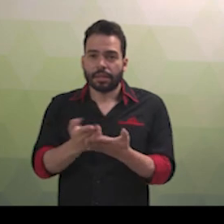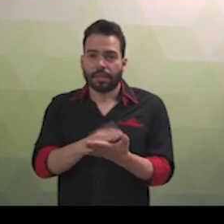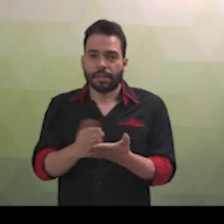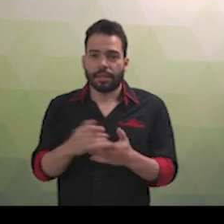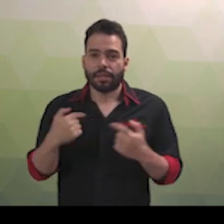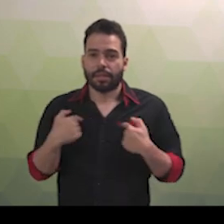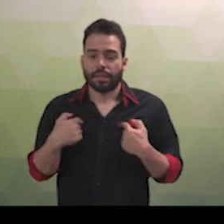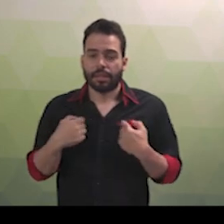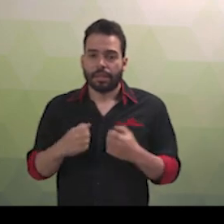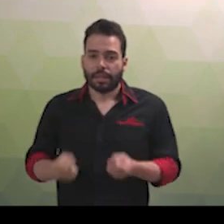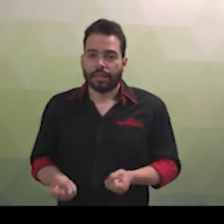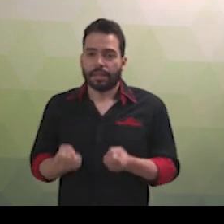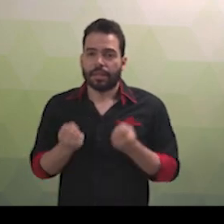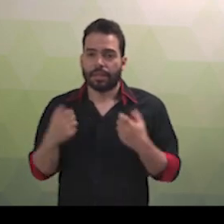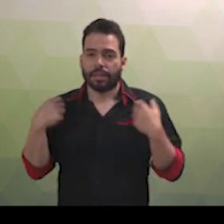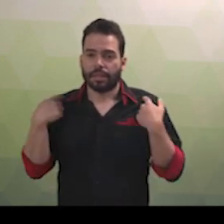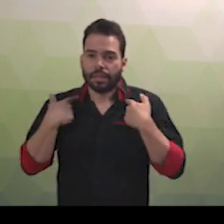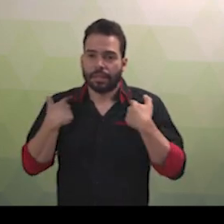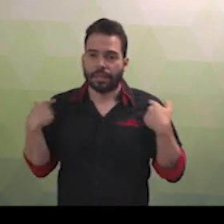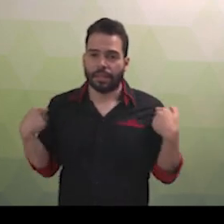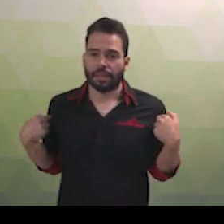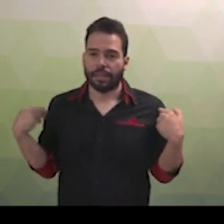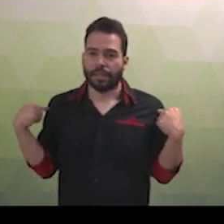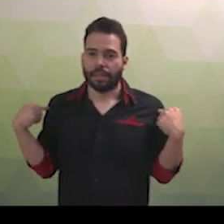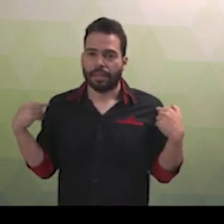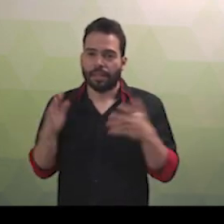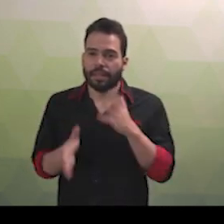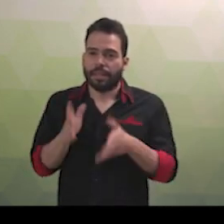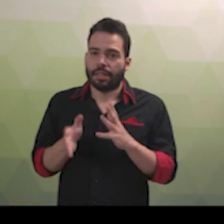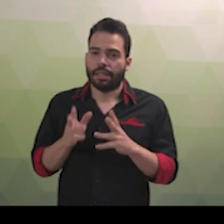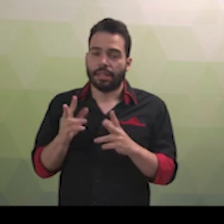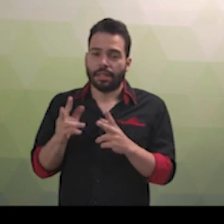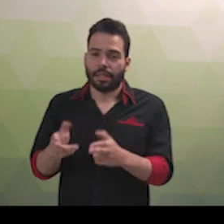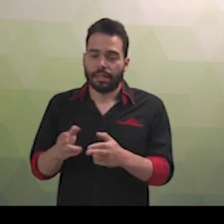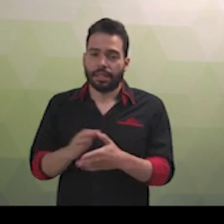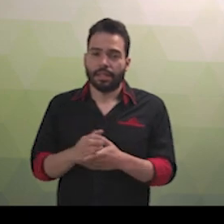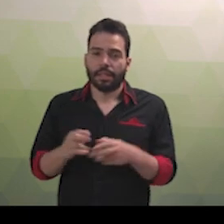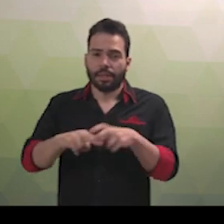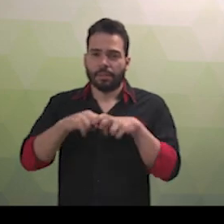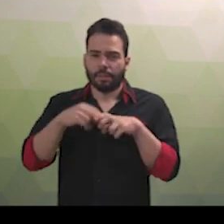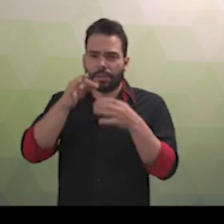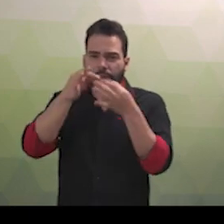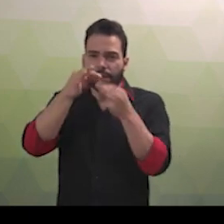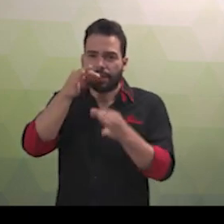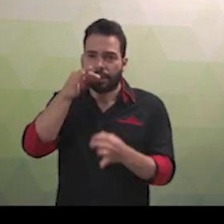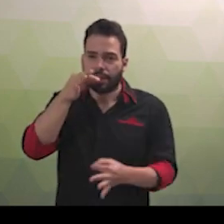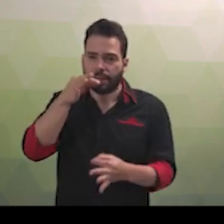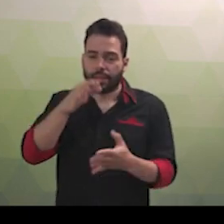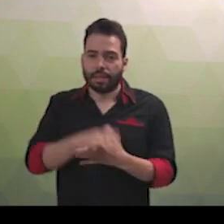físico para sinalizar ao mesmo tempo. Assim, em exposições longas, tanto a mente como os membros